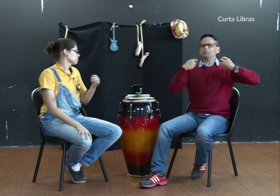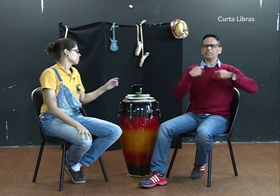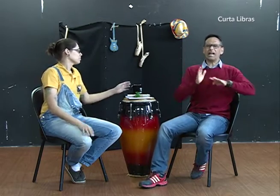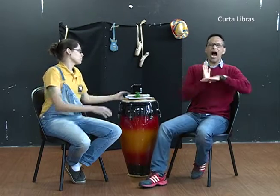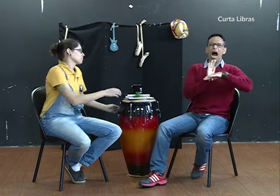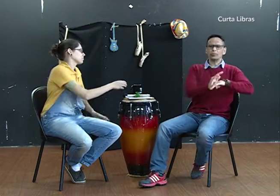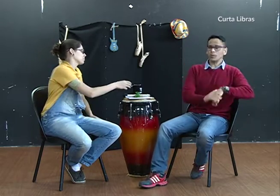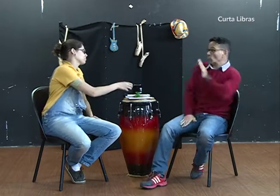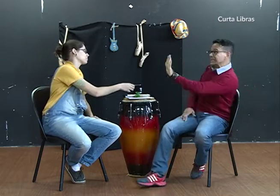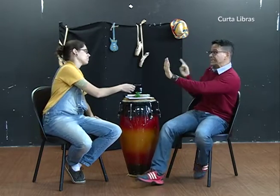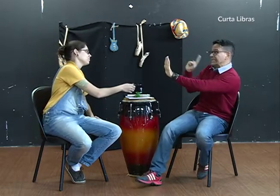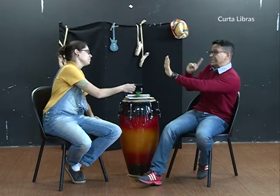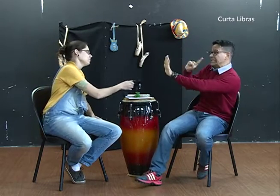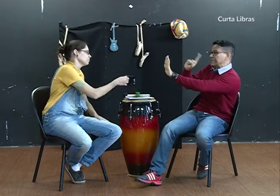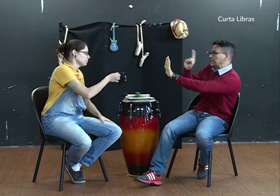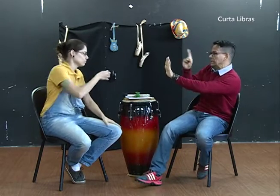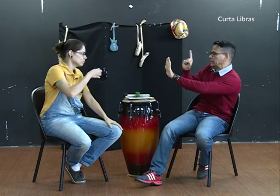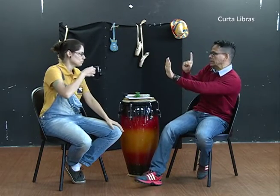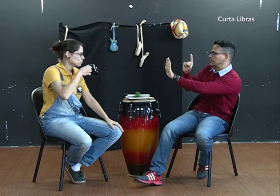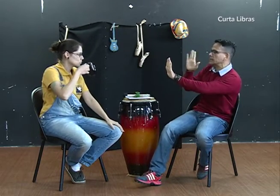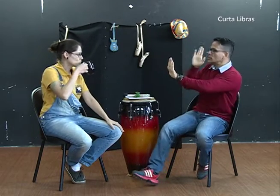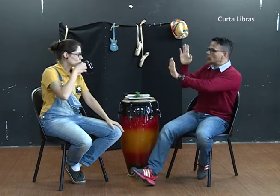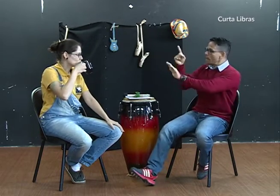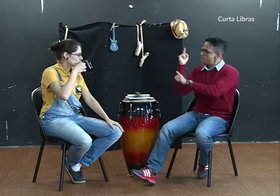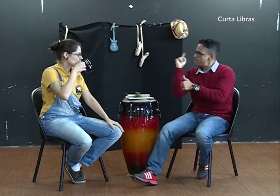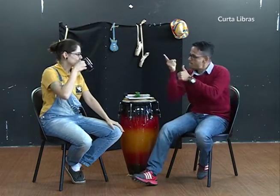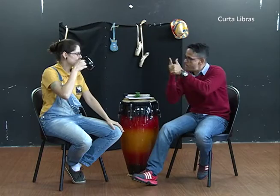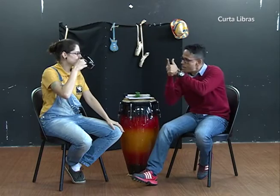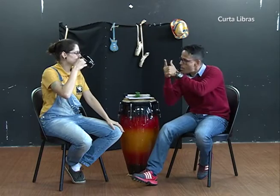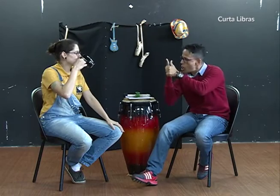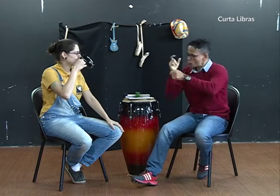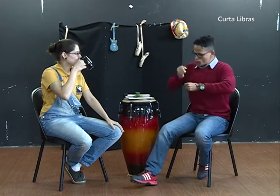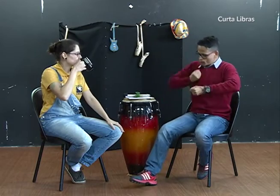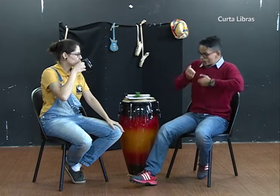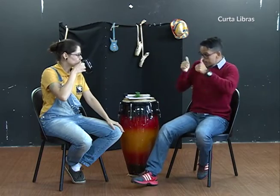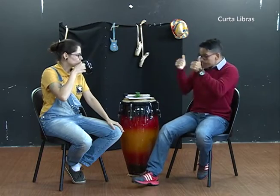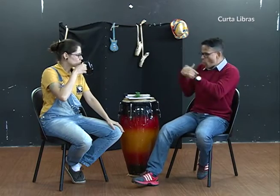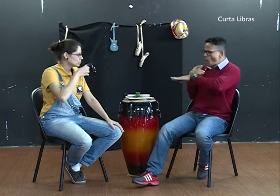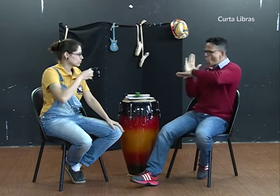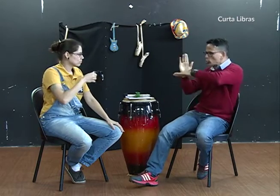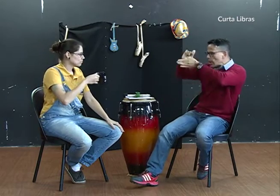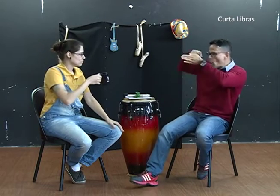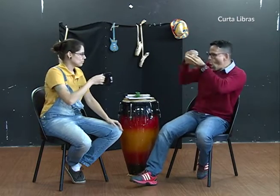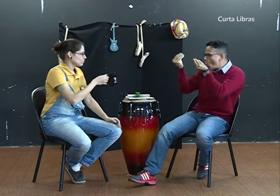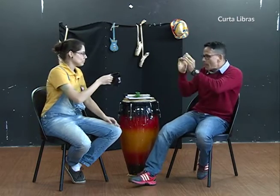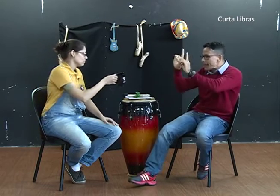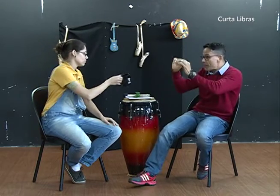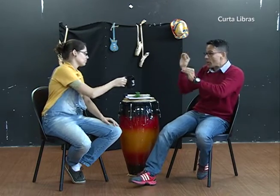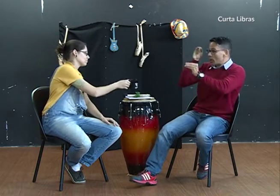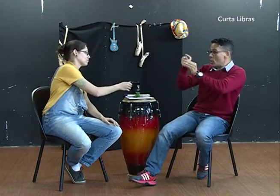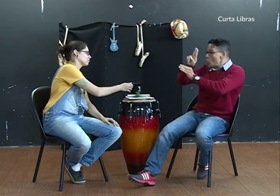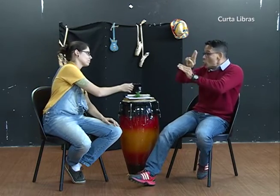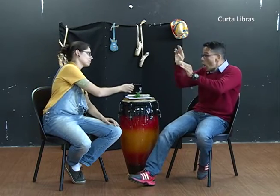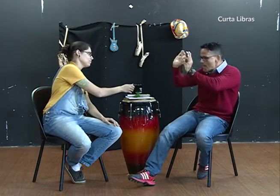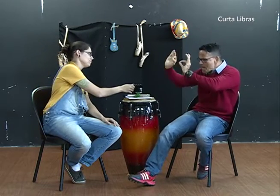um surdo que conseguiu certa notoriedade, conseguir promover a literatura surda. Eu não quero ser o único. Por isso,